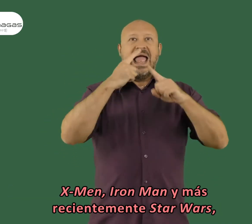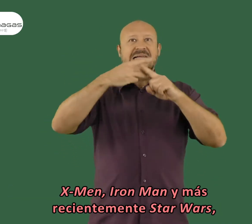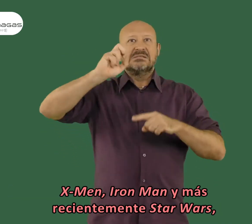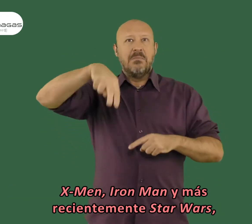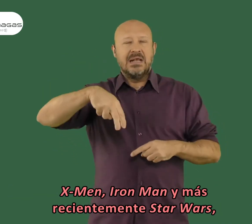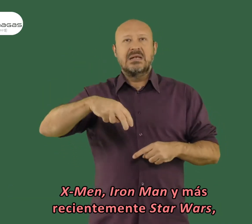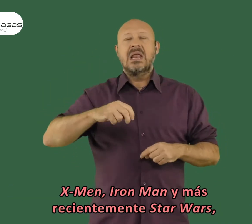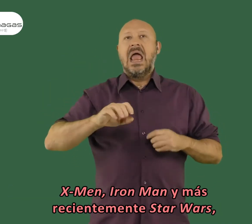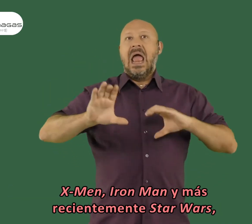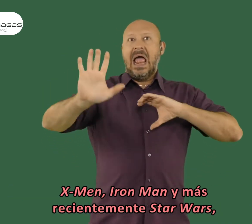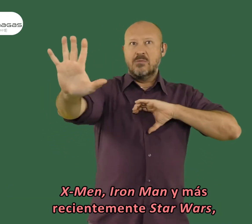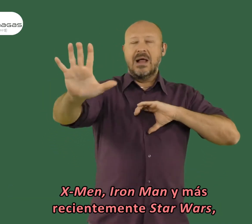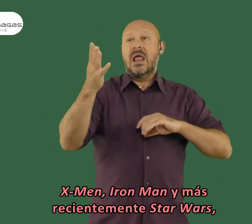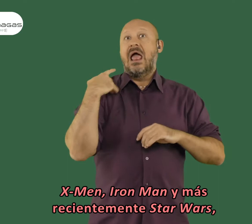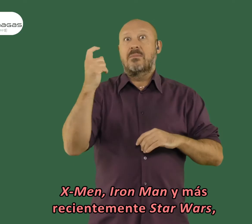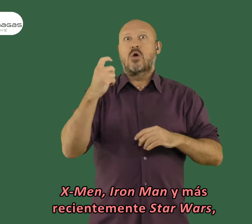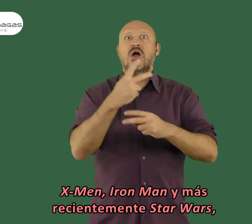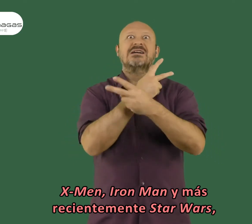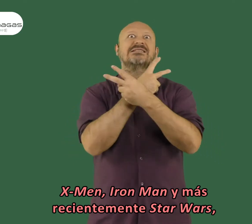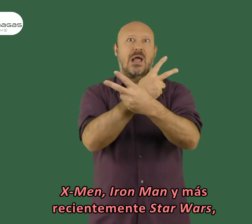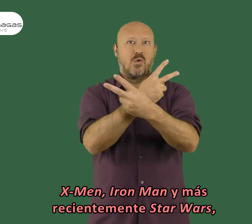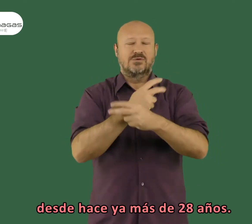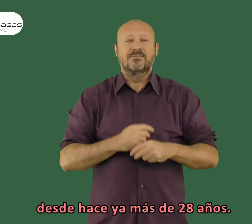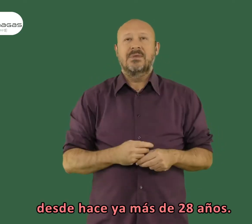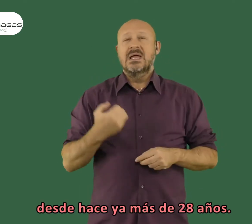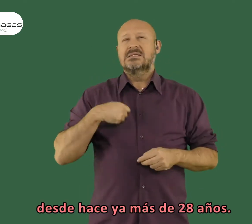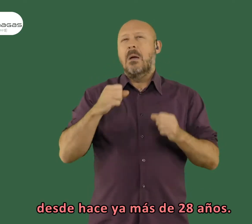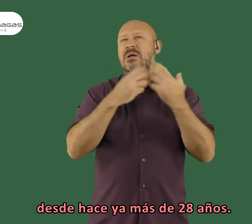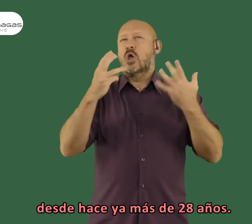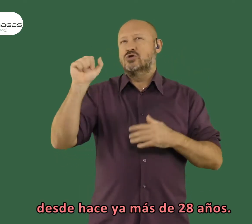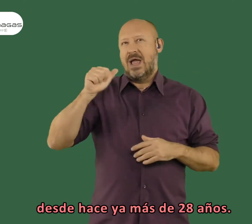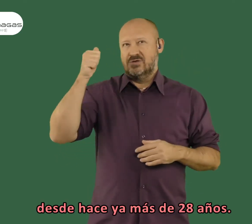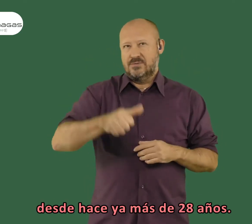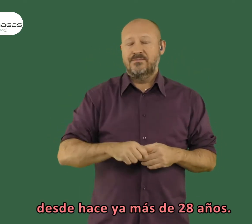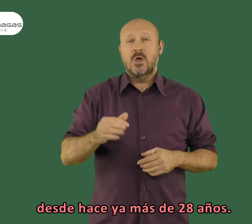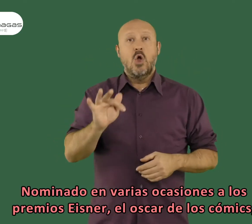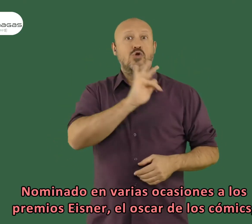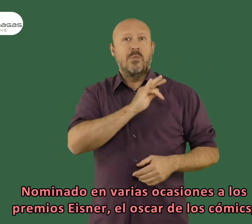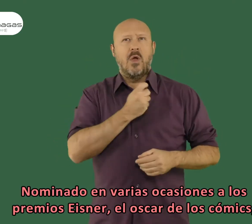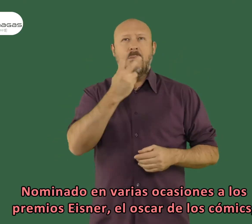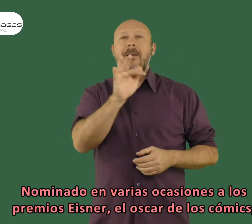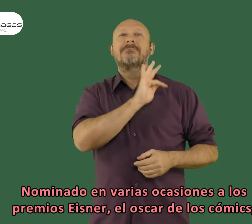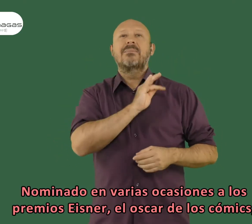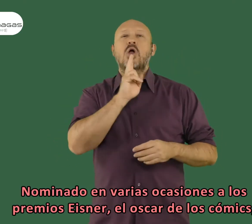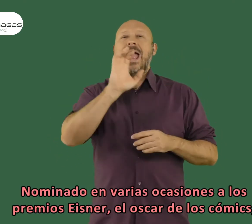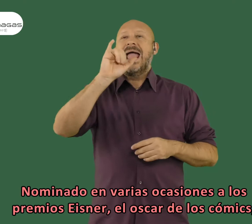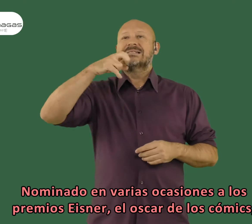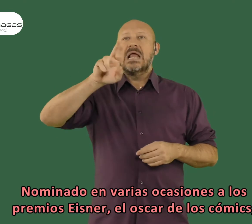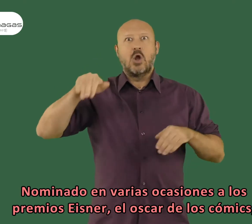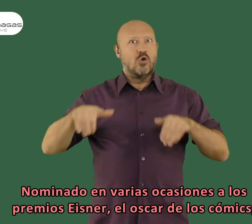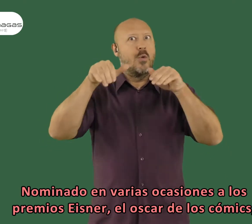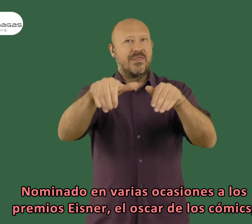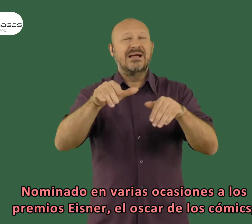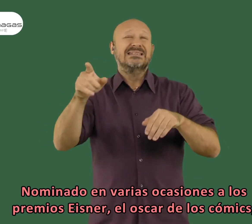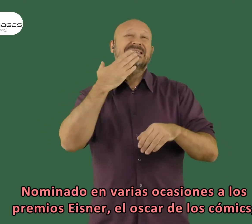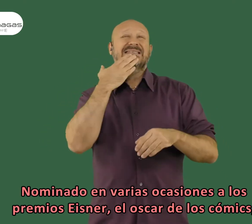Cuatro Fantásticos, X-Men, Iron Man y más recientemente Star Wars, desde hace ya más de 28 años. Nominado en varias ocasiones a